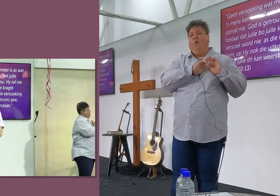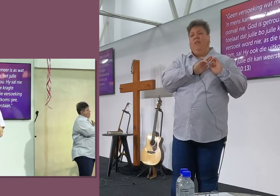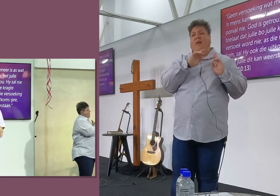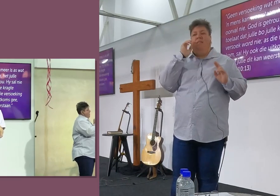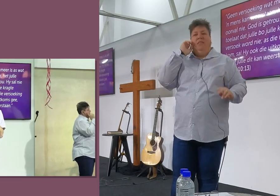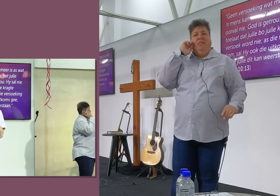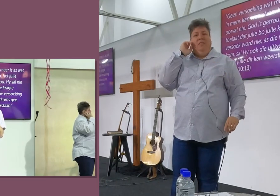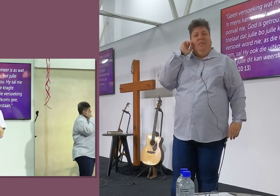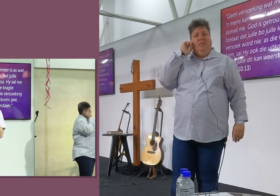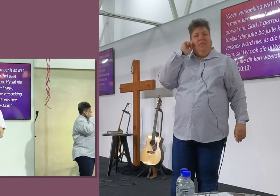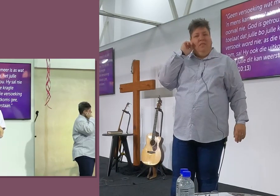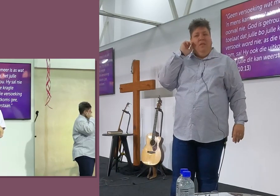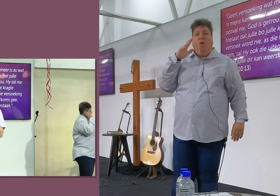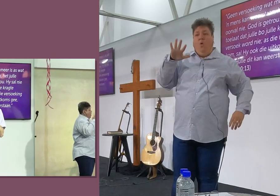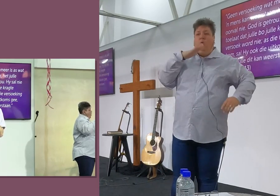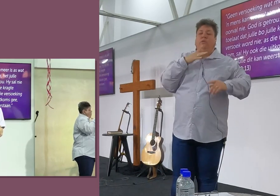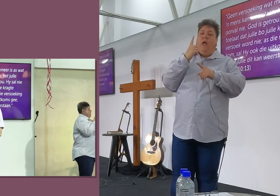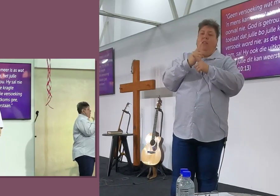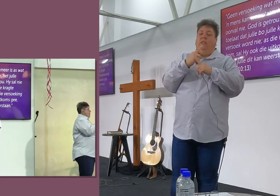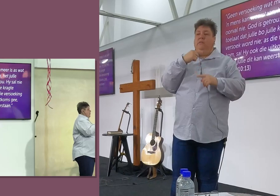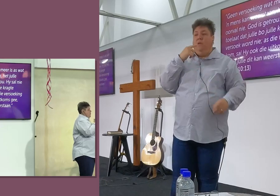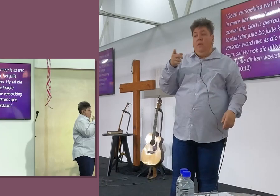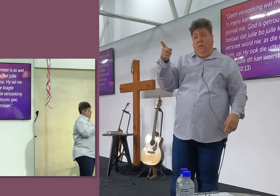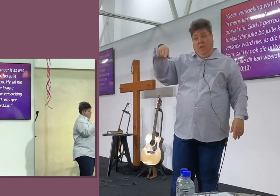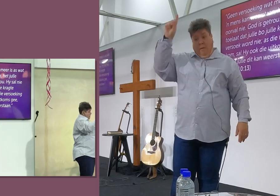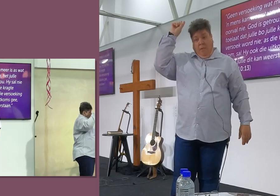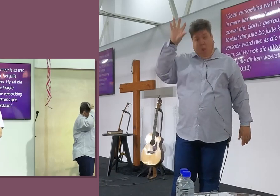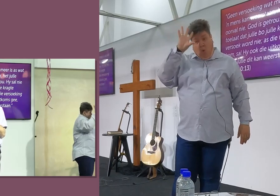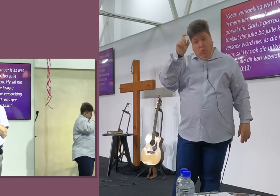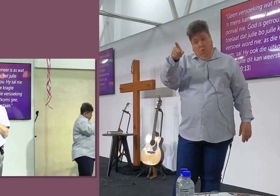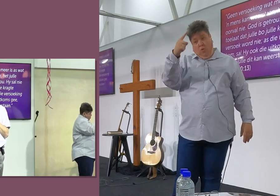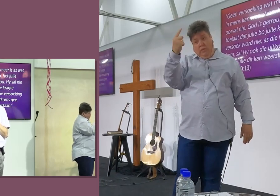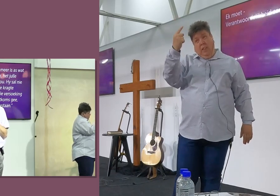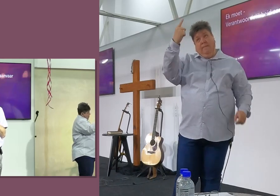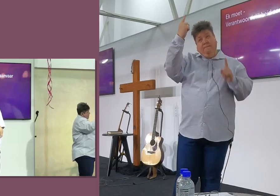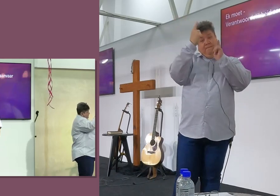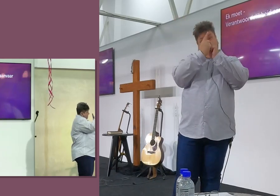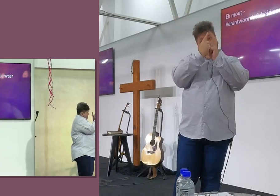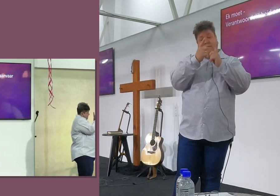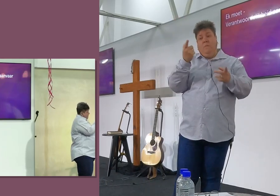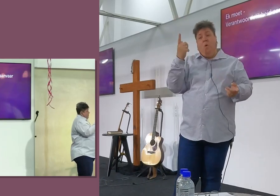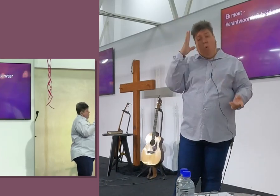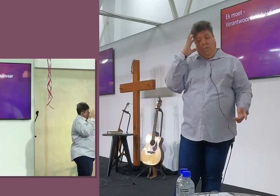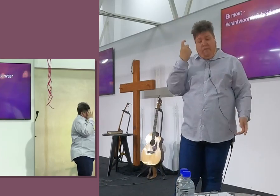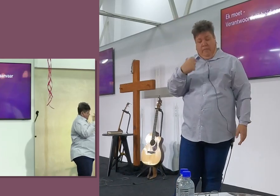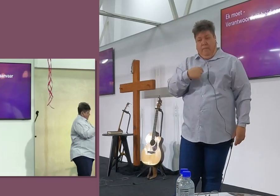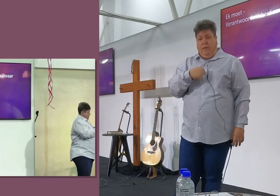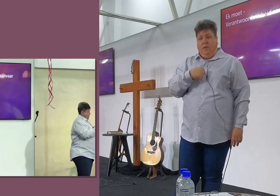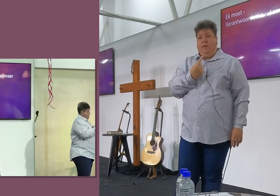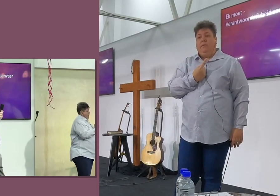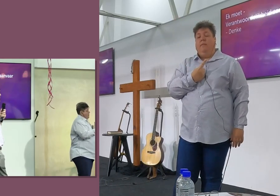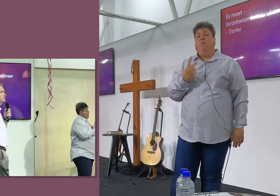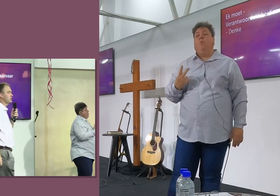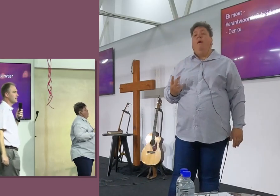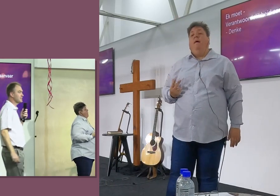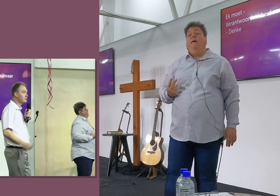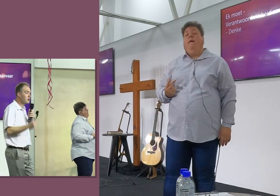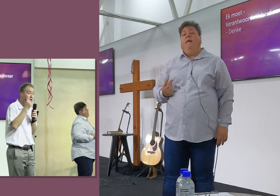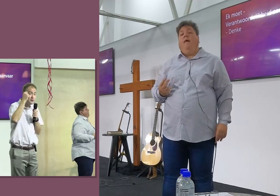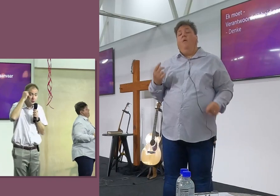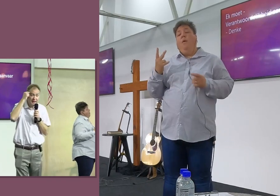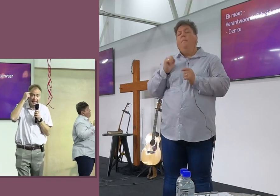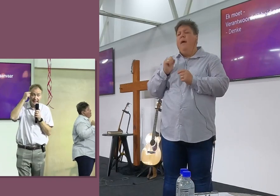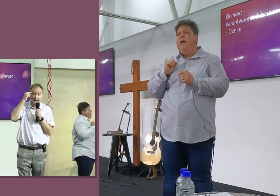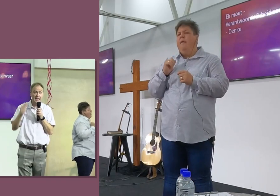die die ou gaan self met verantwoording doen voor die heren, Maar eindelijk moet ek vir myself sê, Ek moet verantwoording doen, Ek moet verantwoordelikheid aanvaar vir my leven, Ek moet verantwoordelikheid